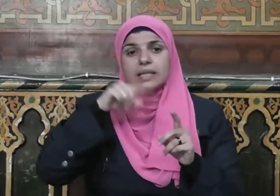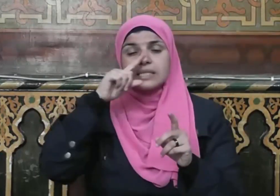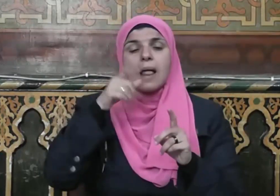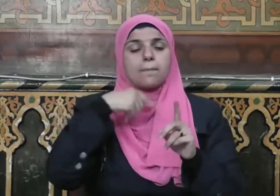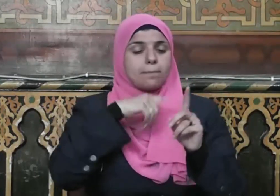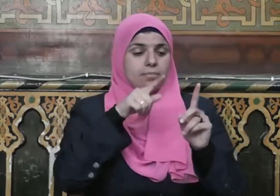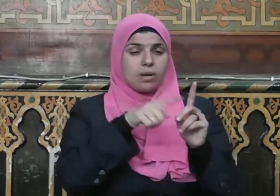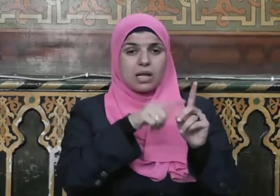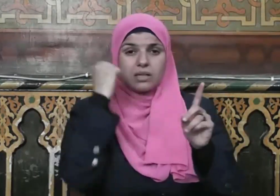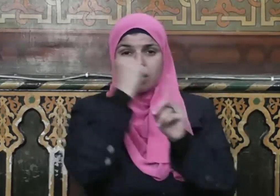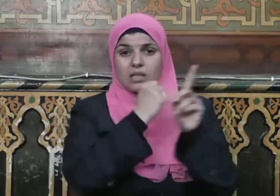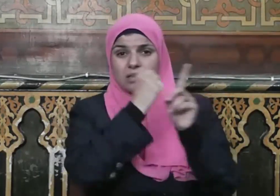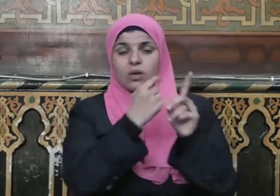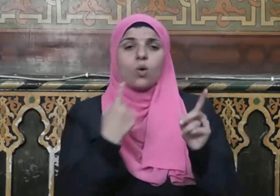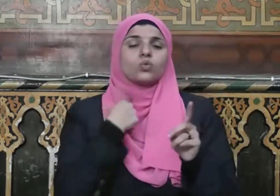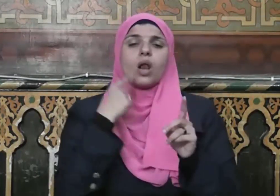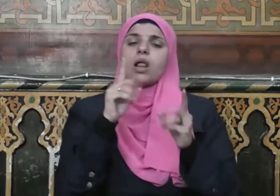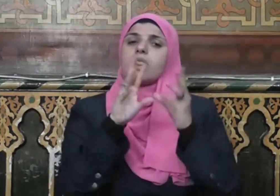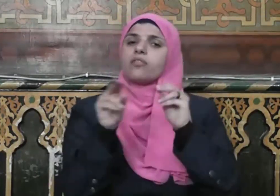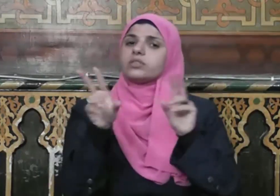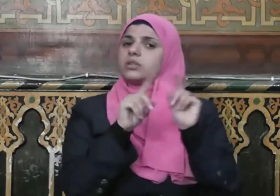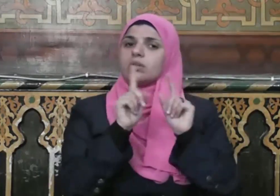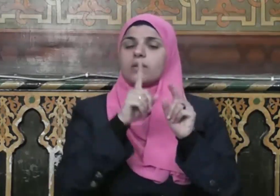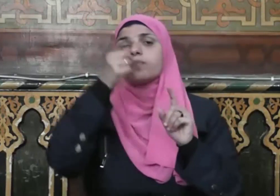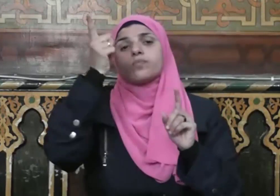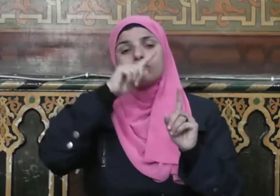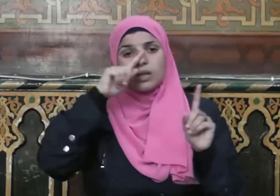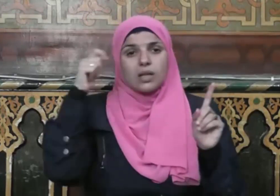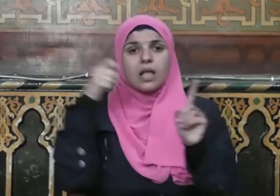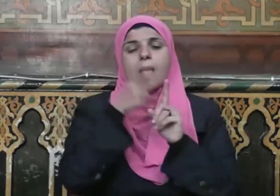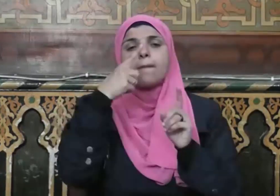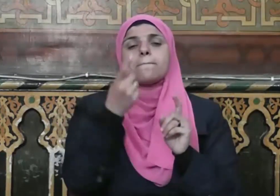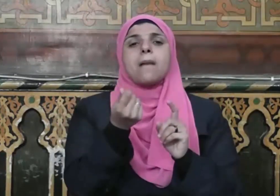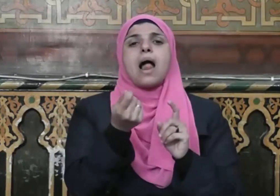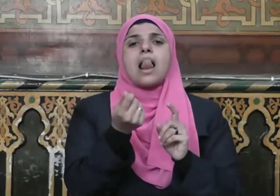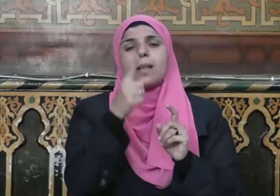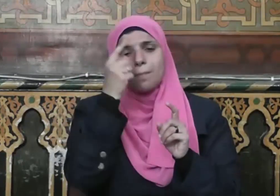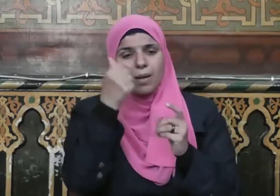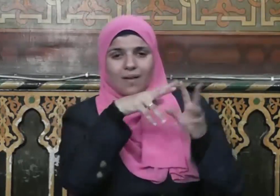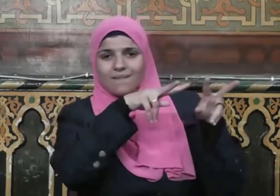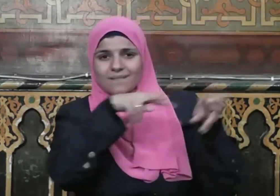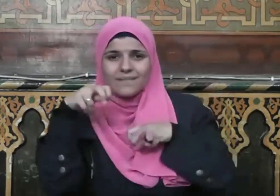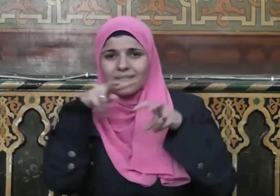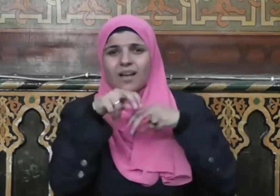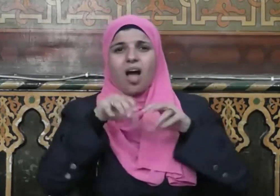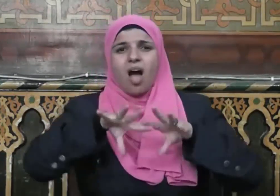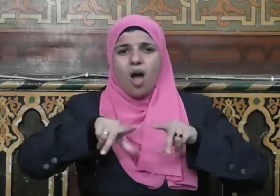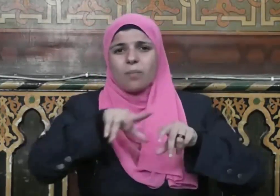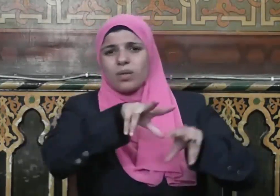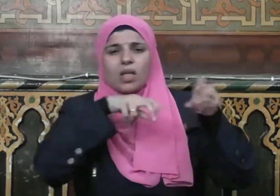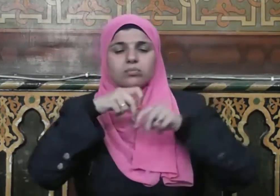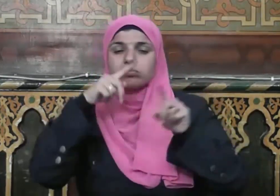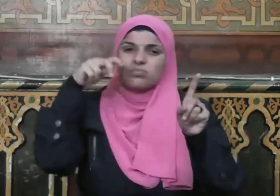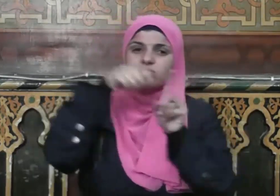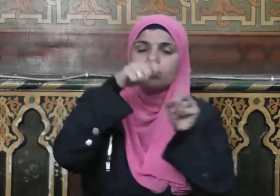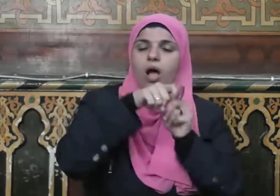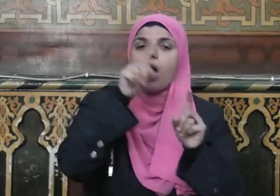الاعتداء على الأنفس حرم كذلك الاعتداء على الأموال بأي صورة من صور